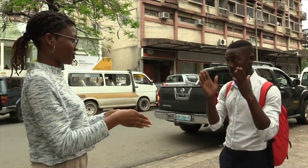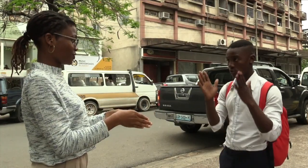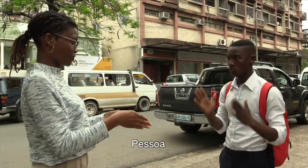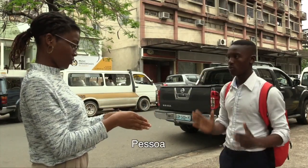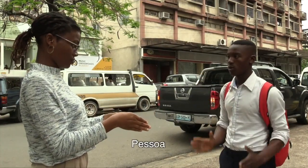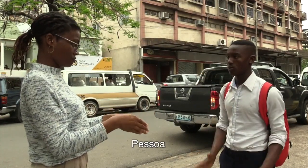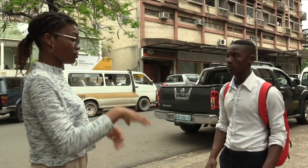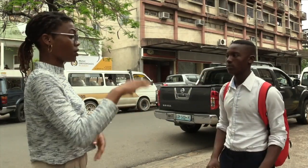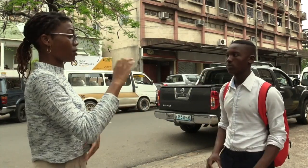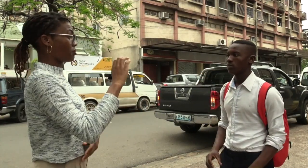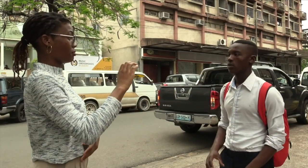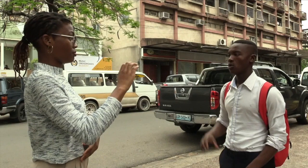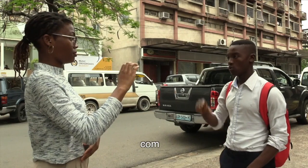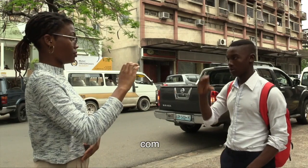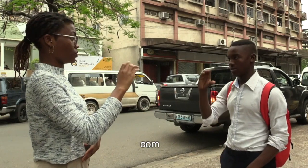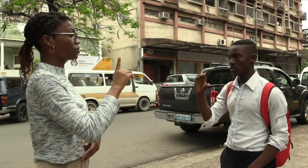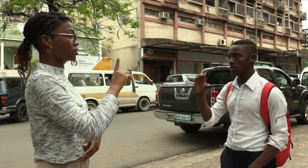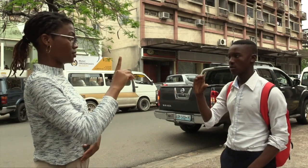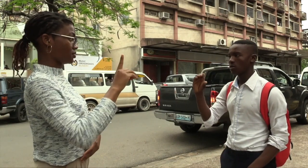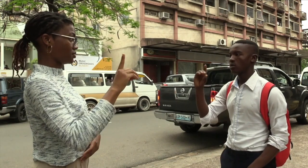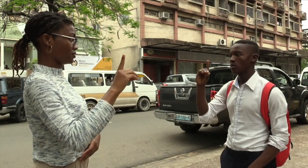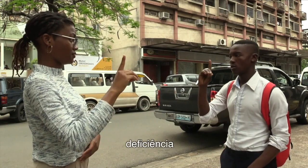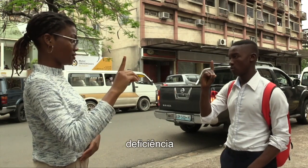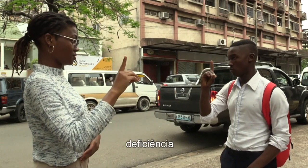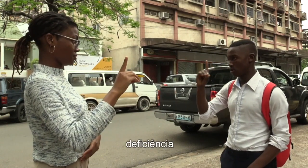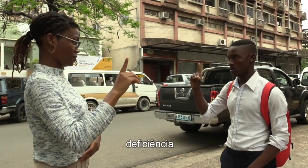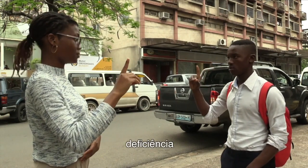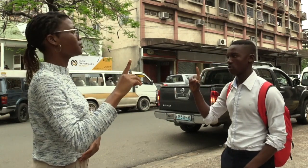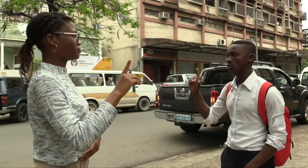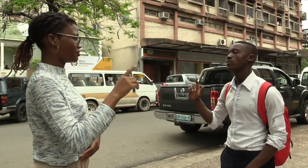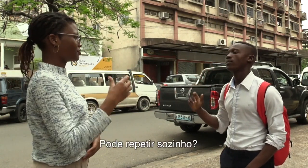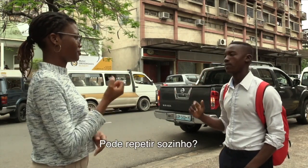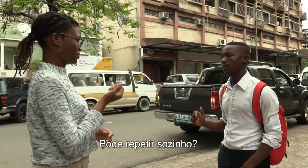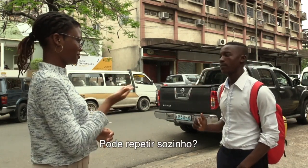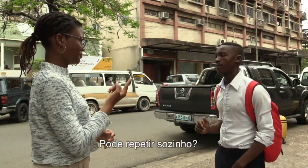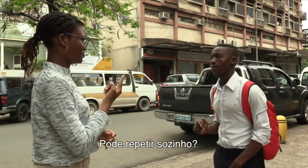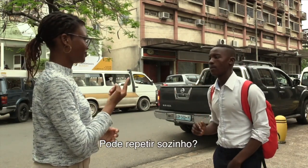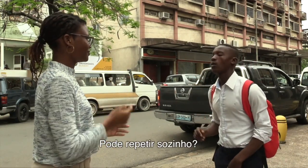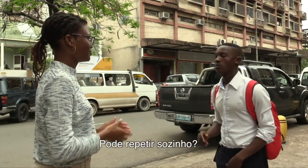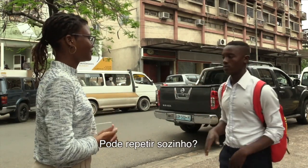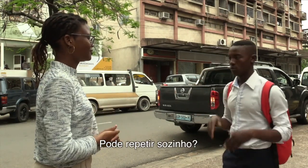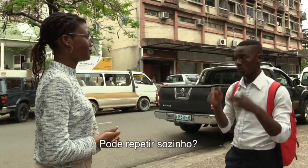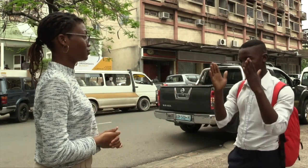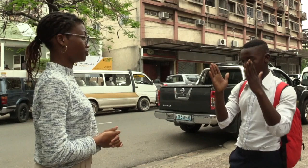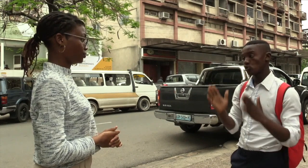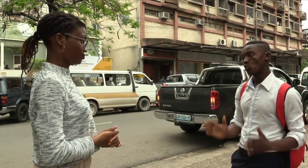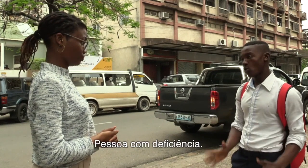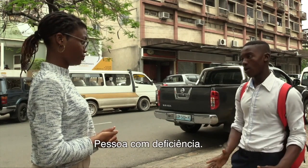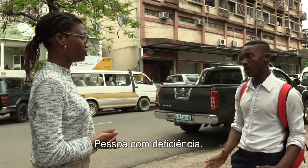pessoa com deficiência pode repetir sozinho? pessoa